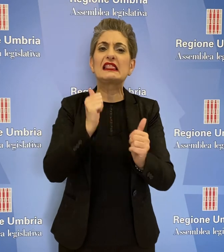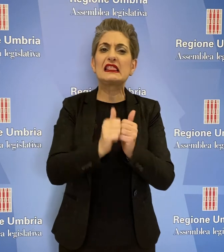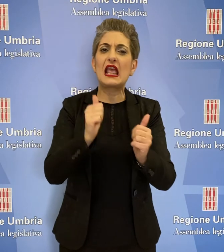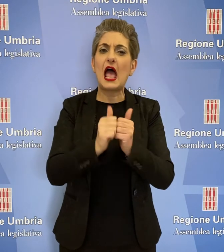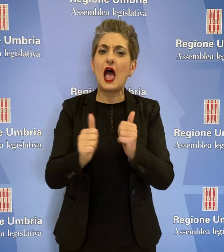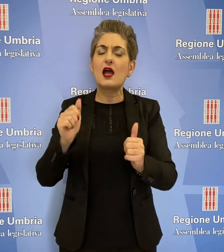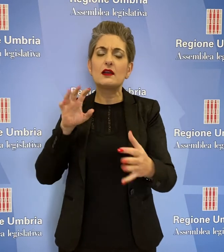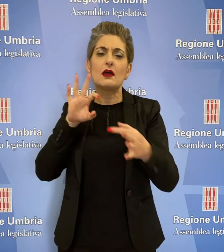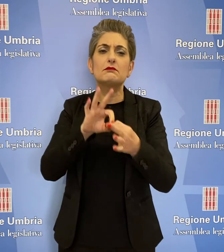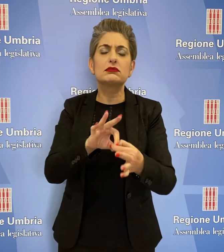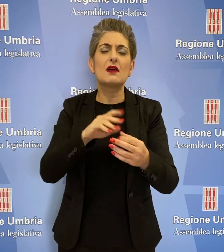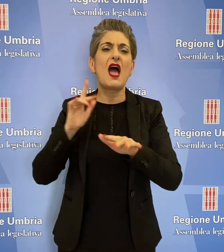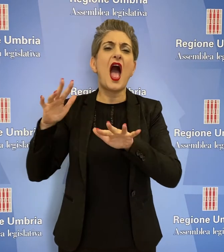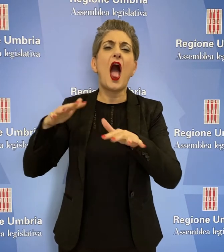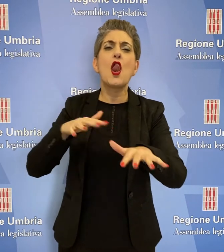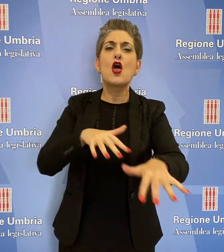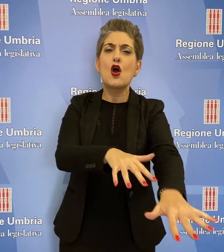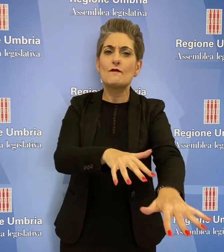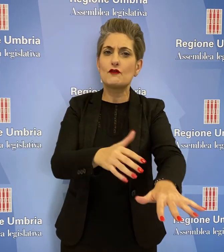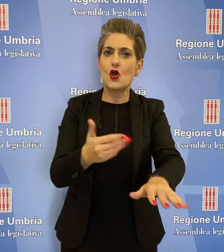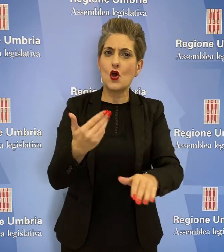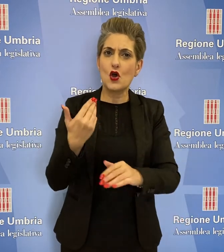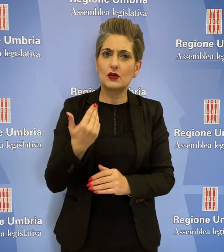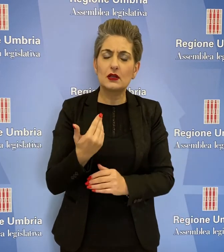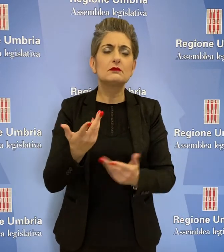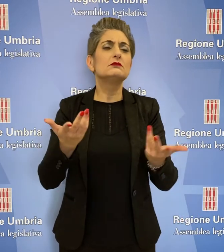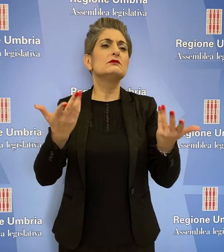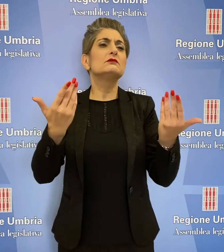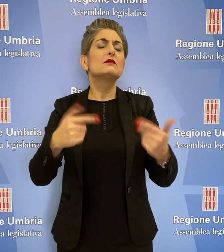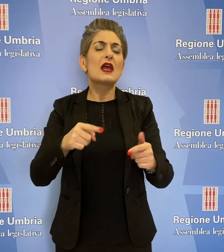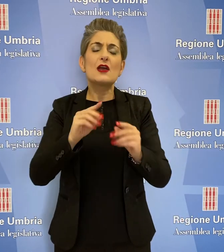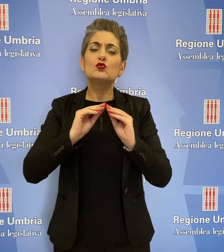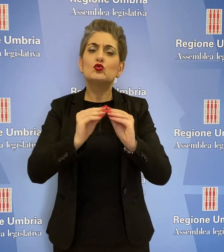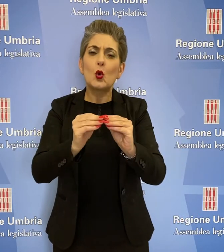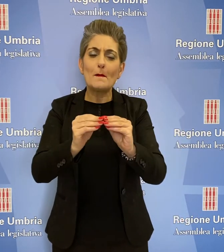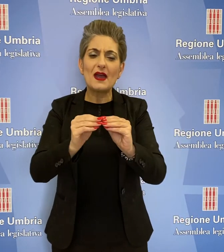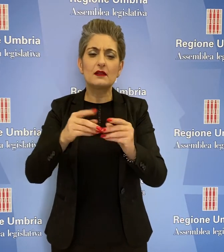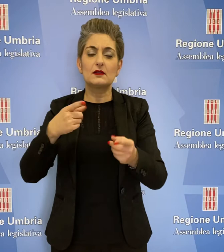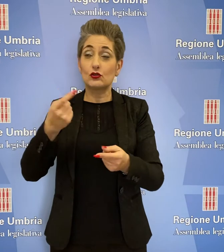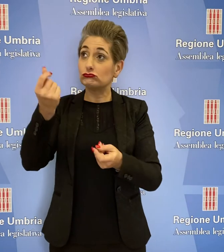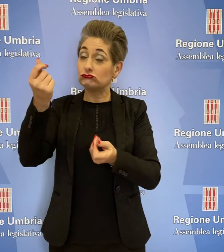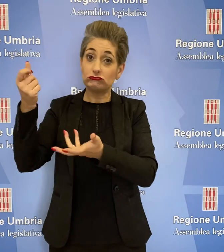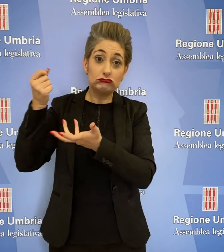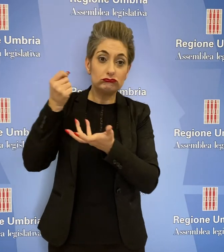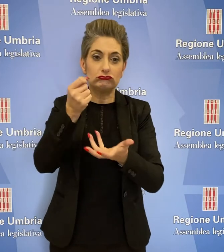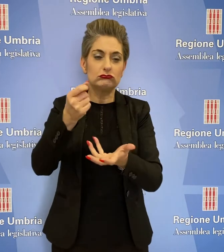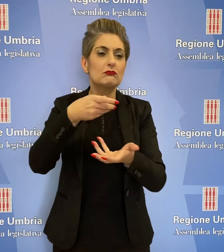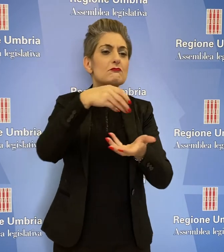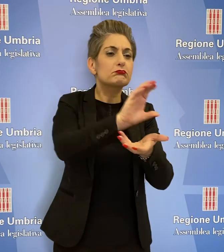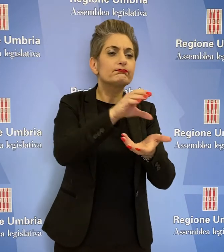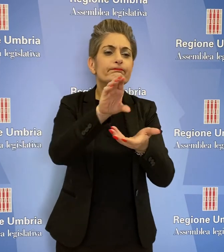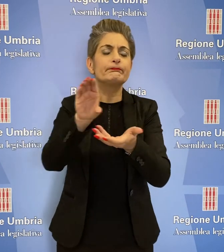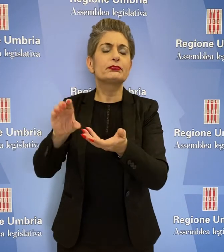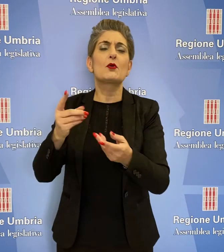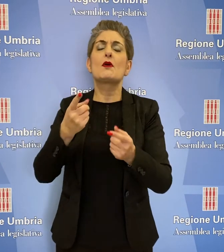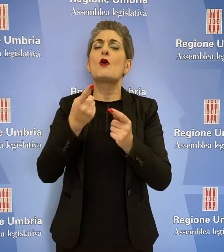dei danni dell'alluvione e attraverso quali strumenti verranno erogate tali somme ai